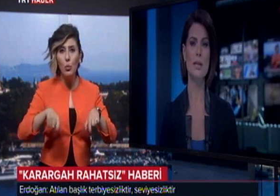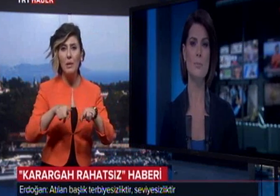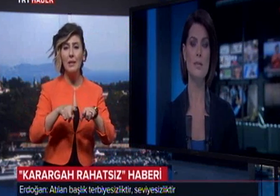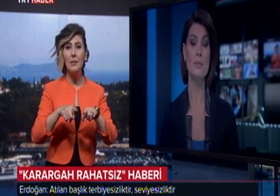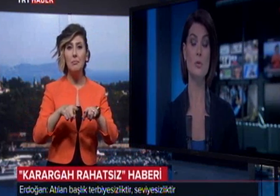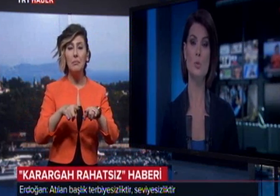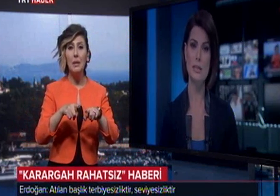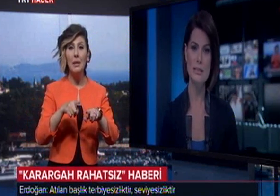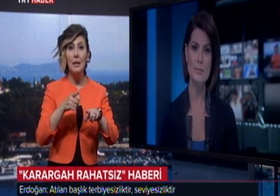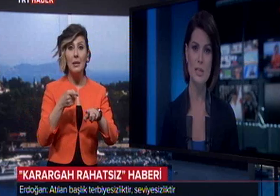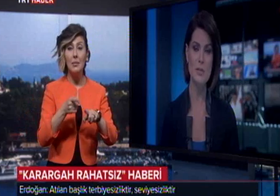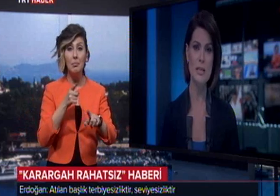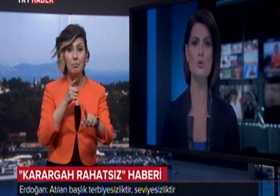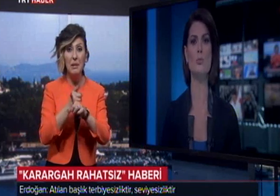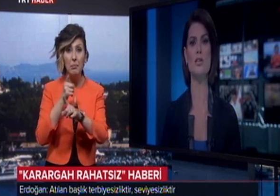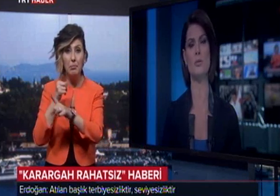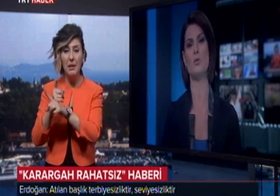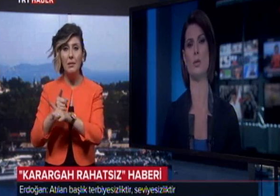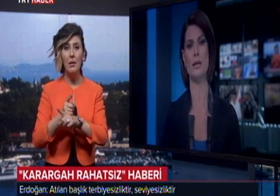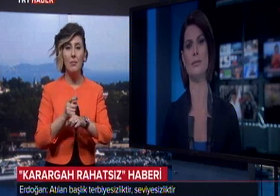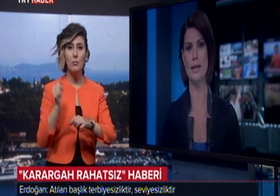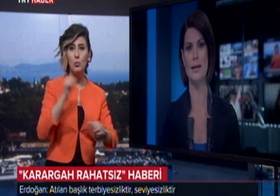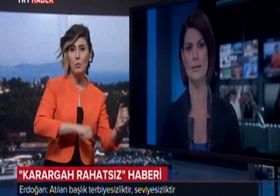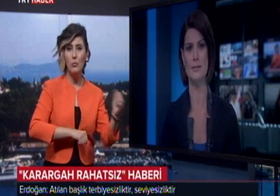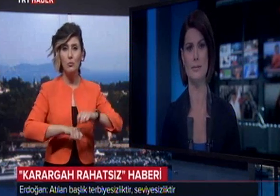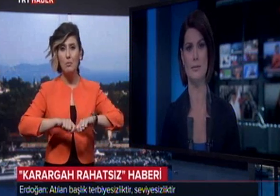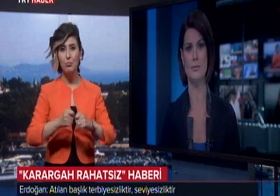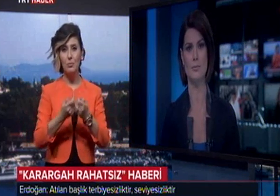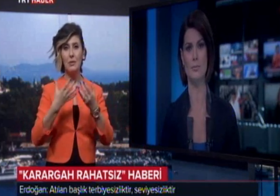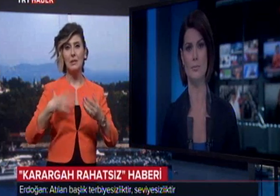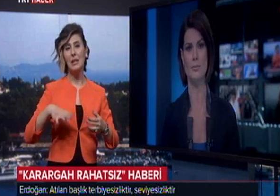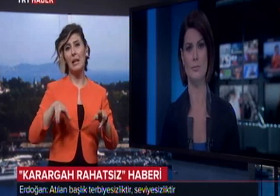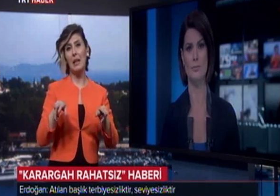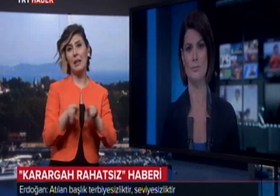kurumlarına birbir kurumlarını birbirine düşürme çabası olarak değerlendirdi.